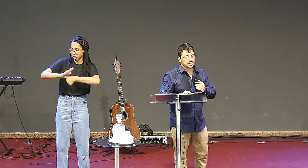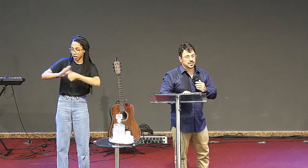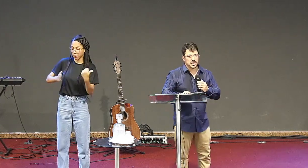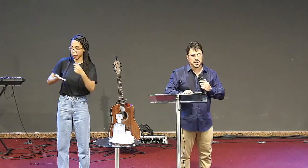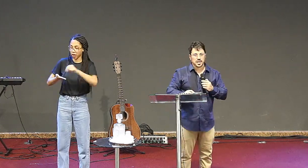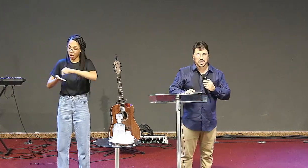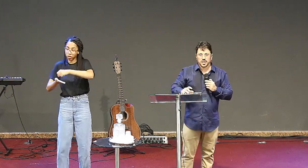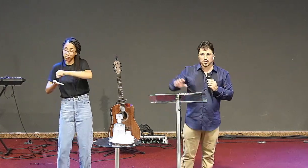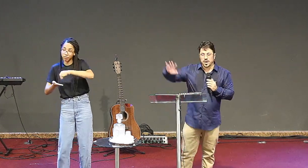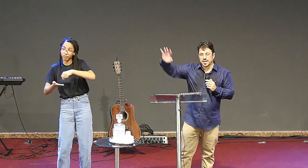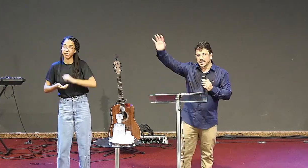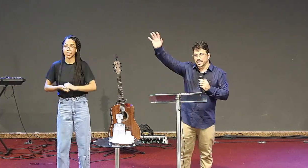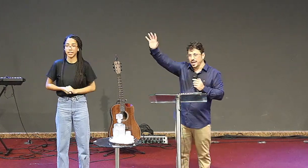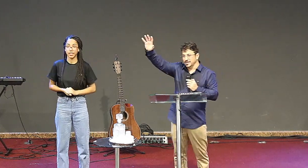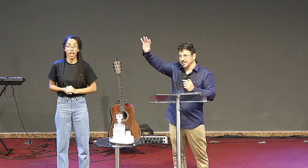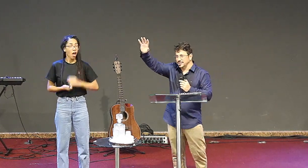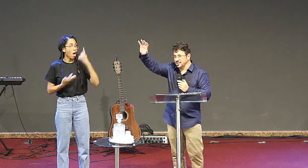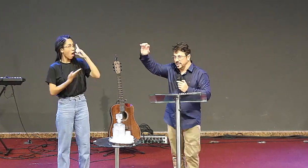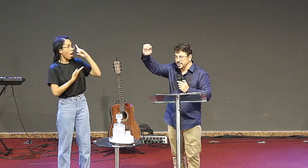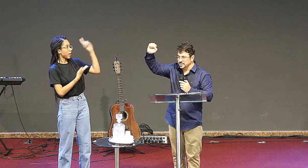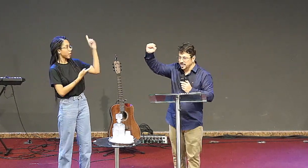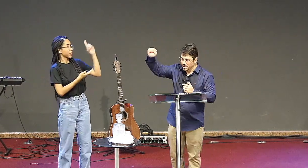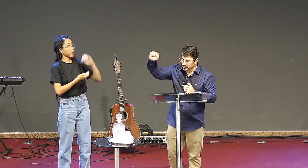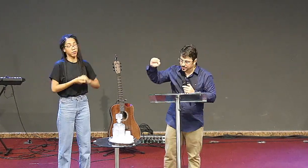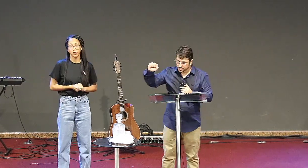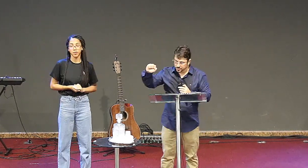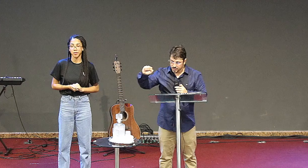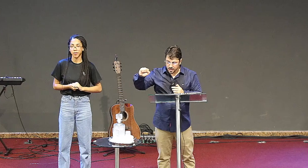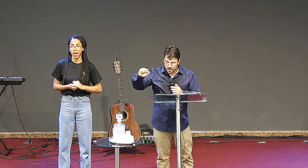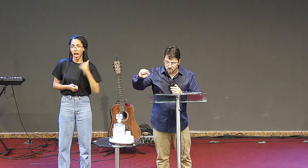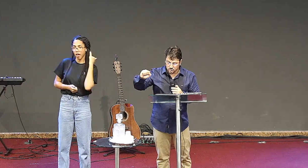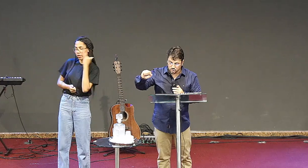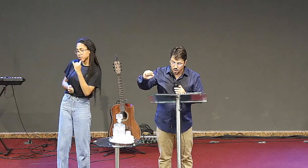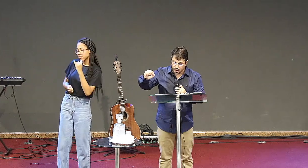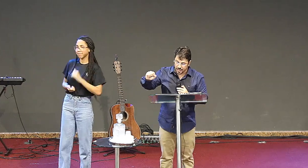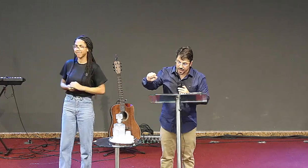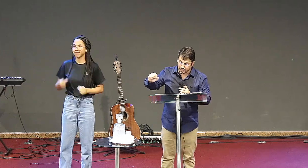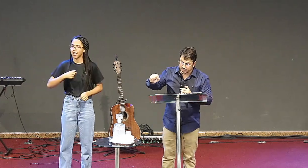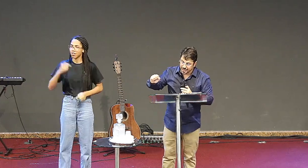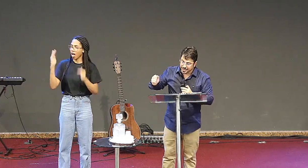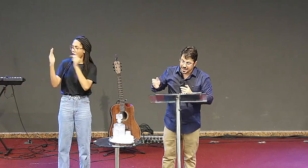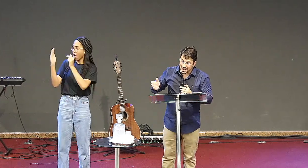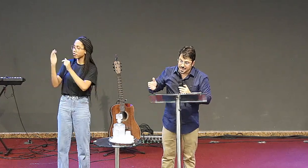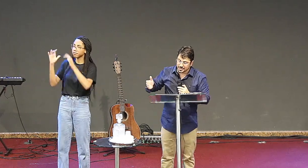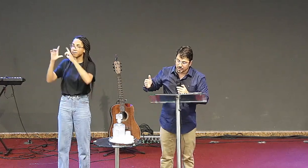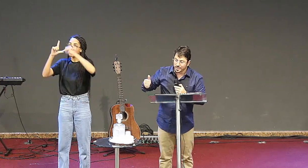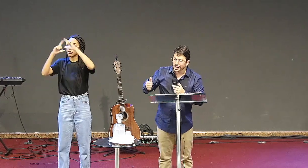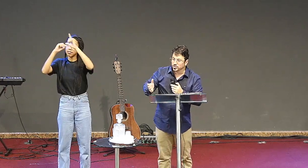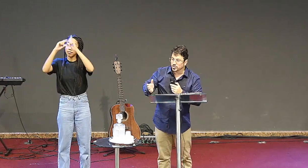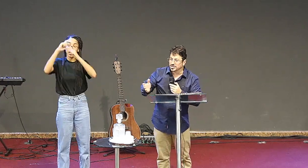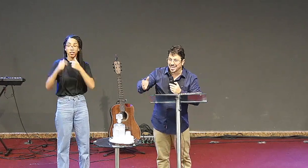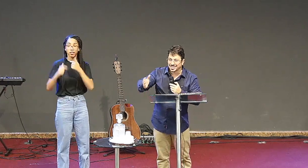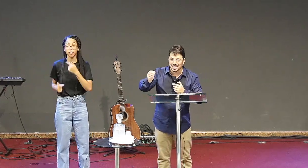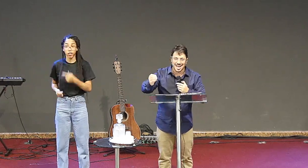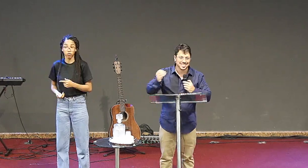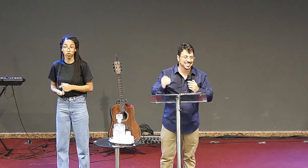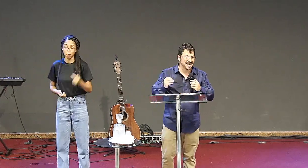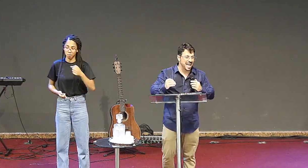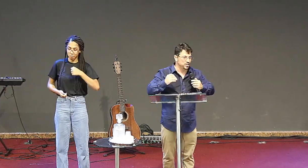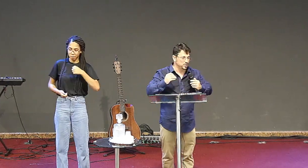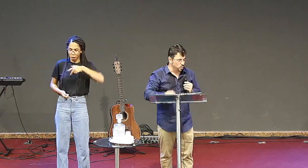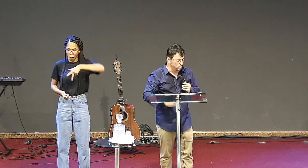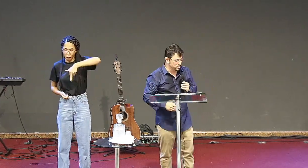ele vai dizer, eu sou aquele que tem as sete estrelas na mão. E eu sou aquele que anda no meio dos sete